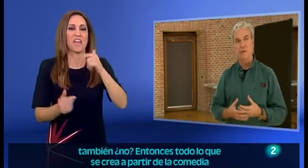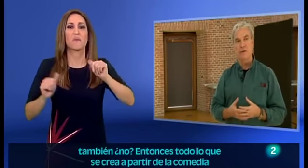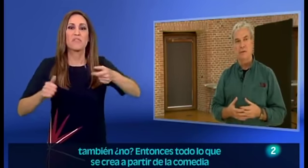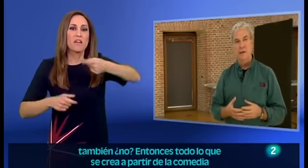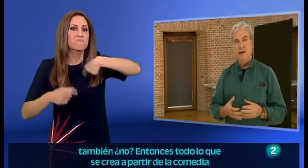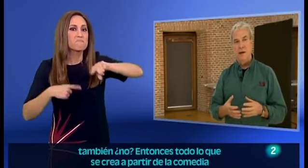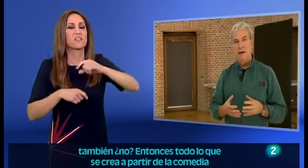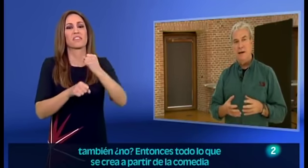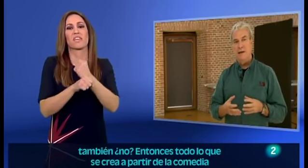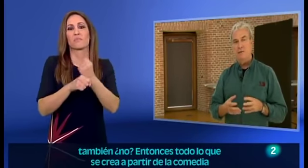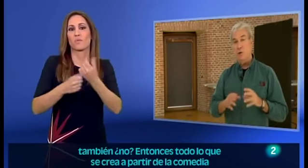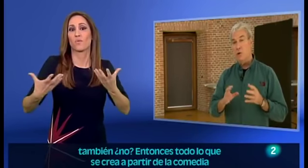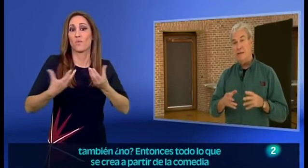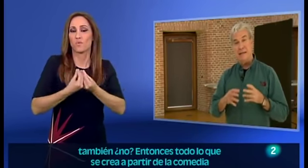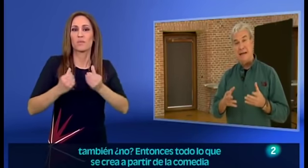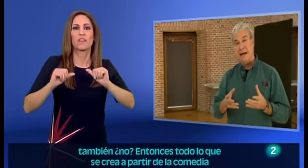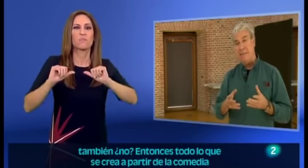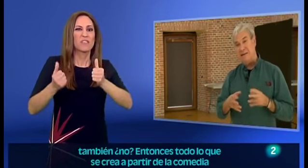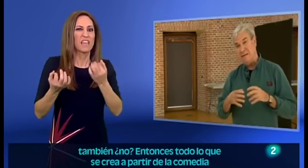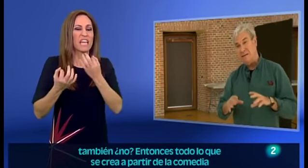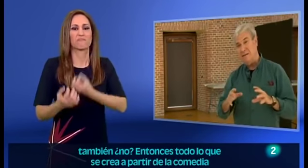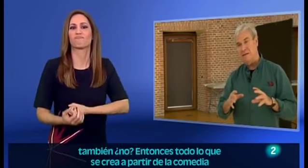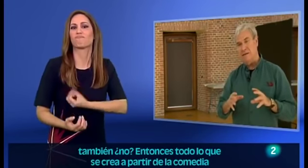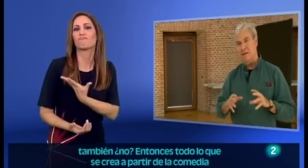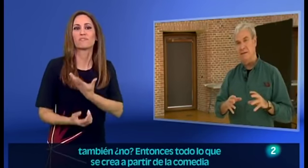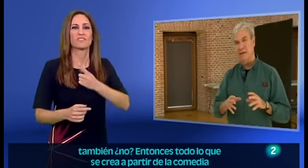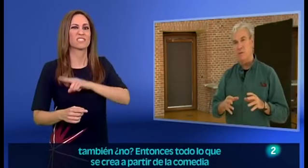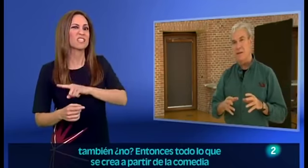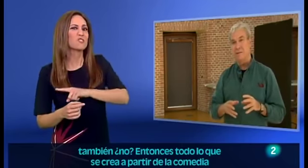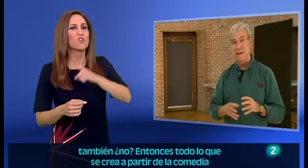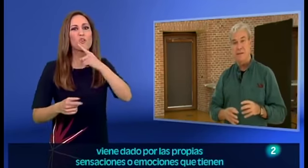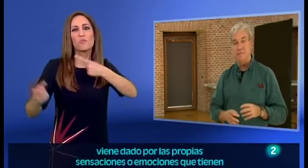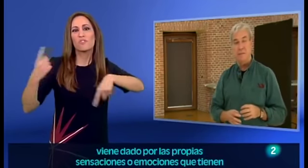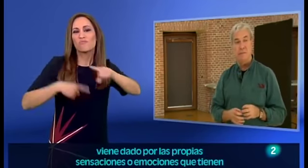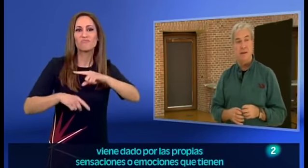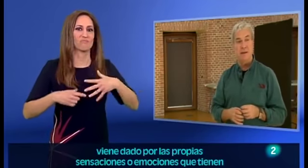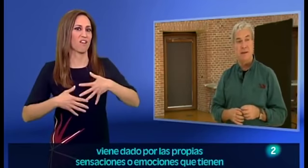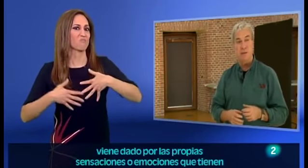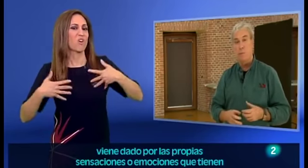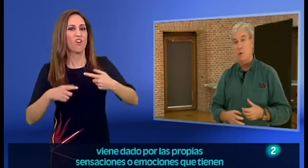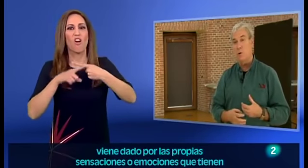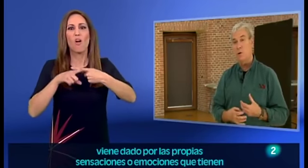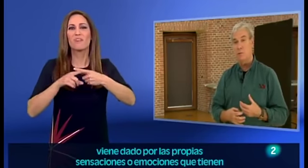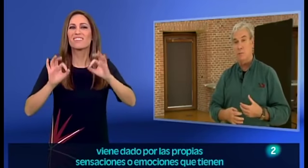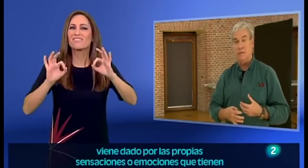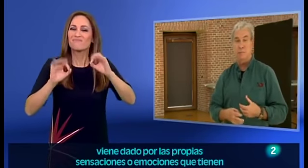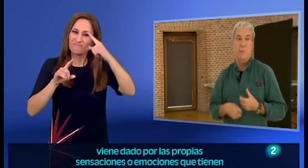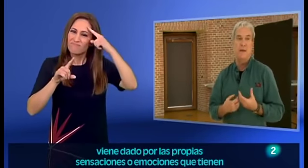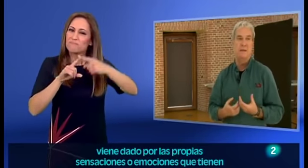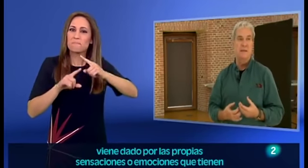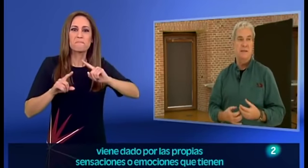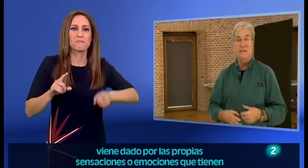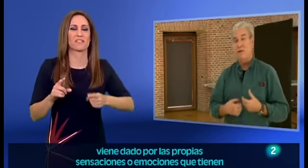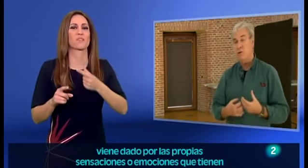Entonces todo lo que se crea a partir de la comedia viene dado por las